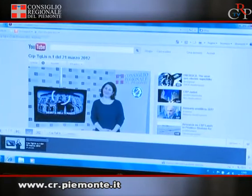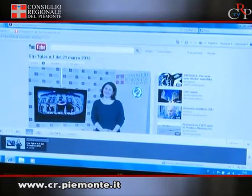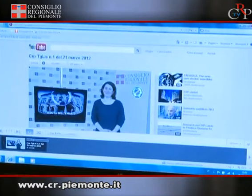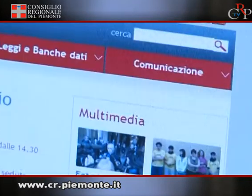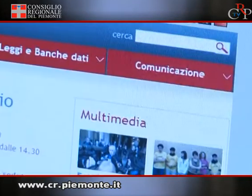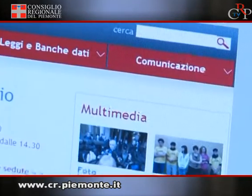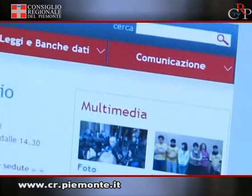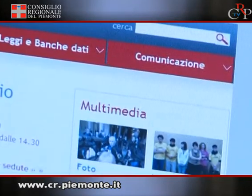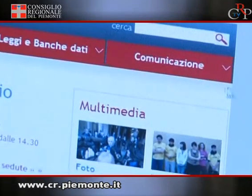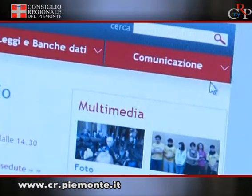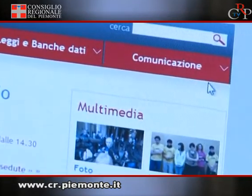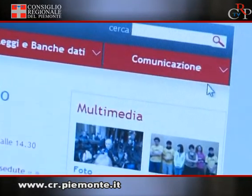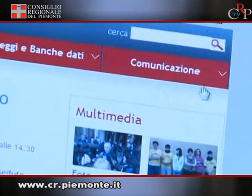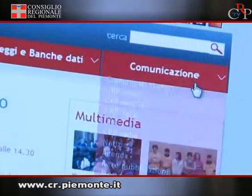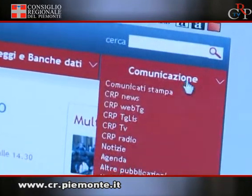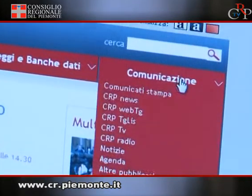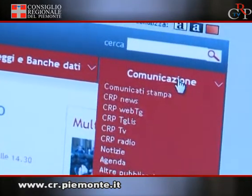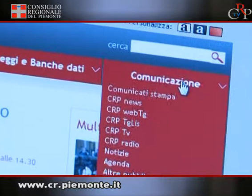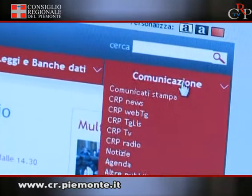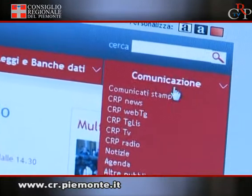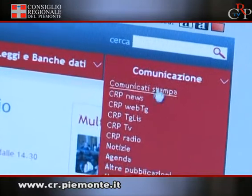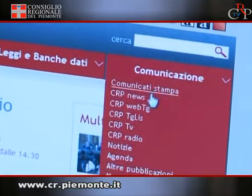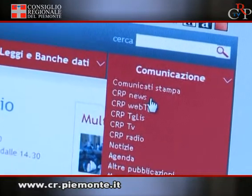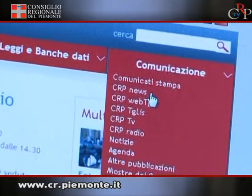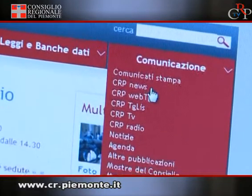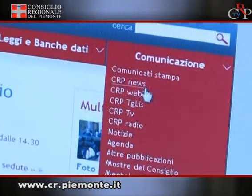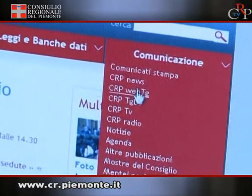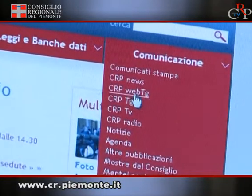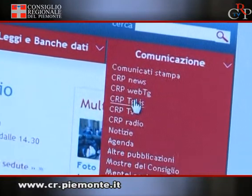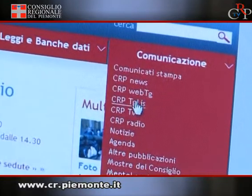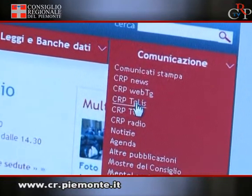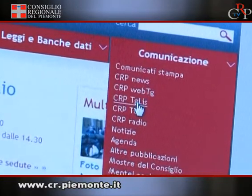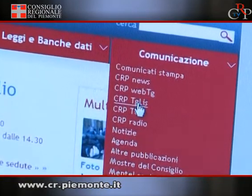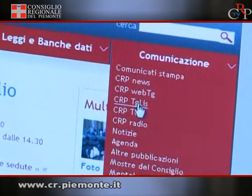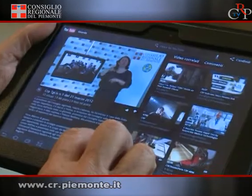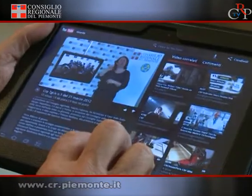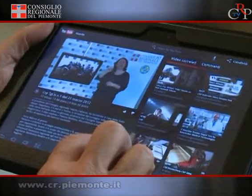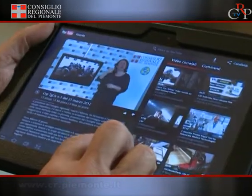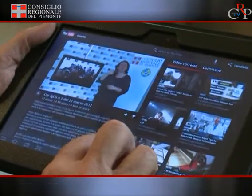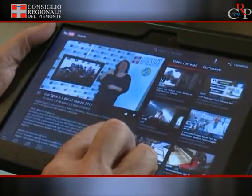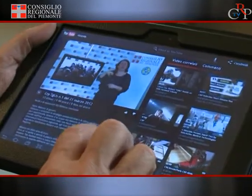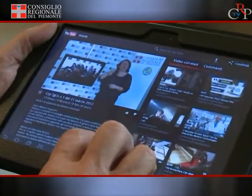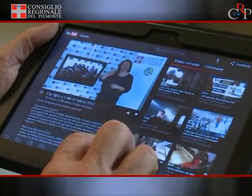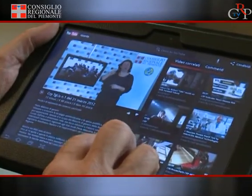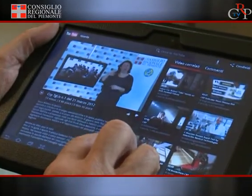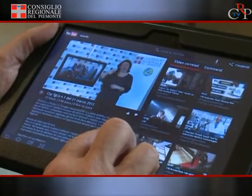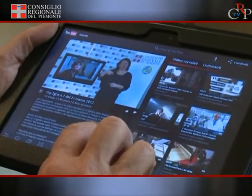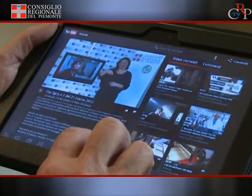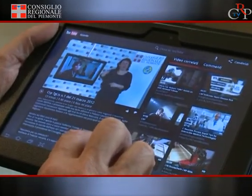.it. Il Consiglio regionale ha inoltre chiesto alle emittenti televisive piemontesi la messa in onda gratuita del CRP TG